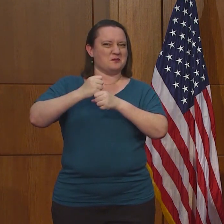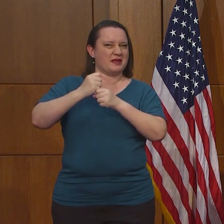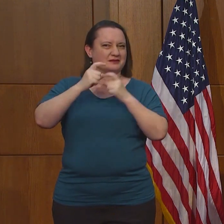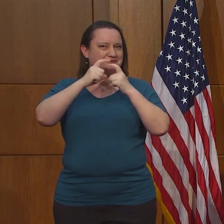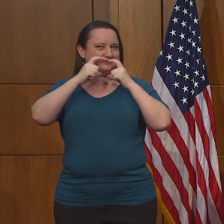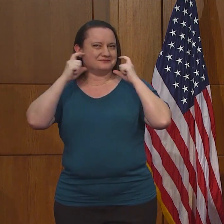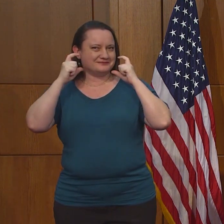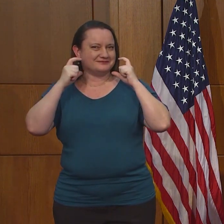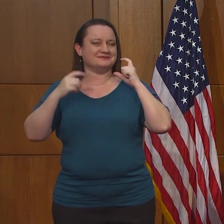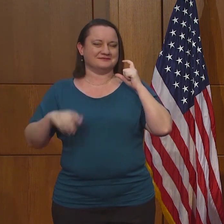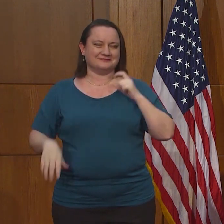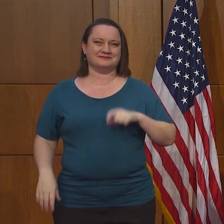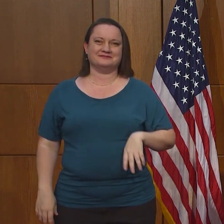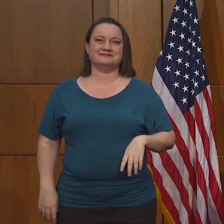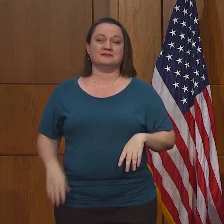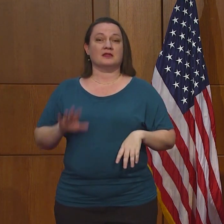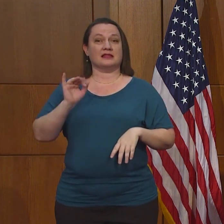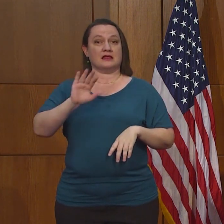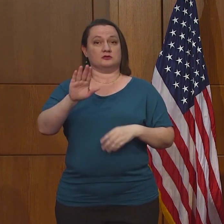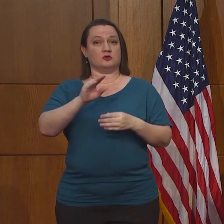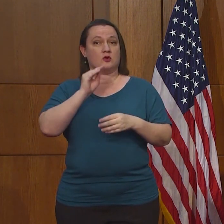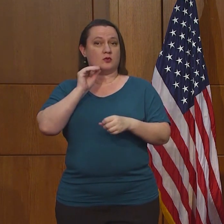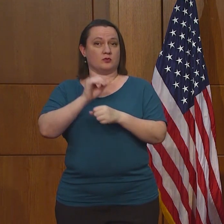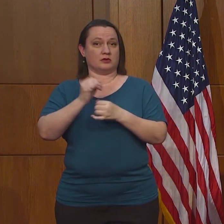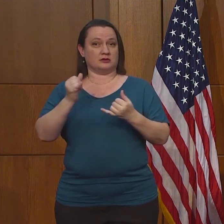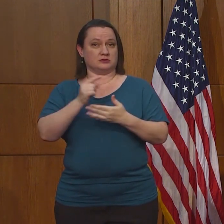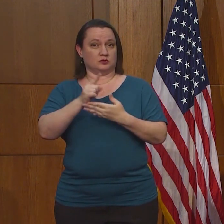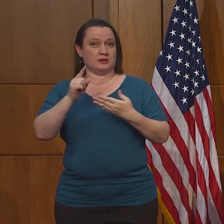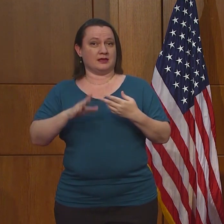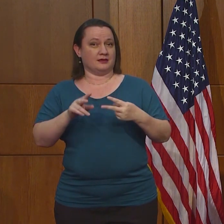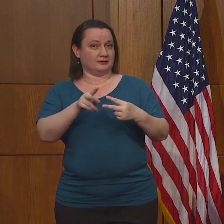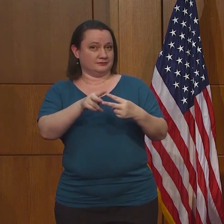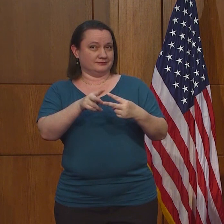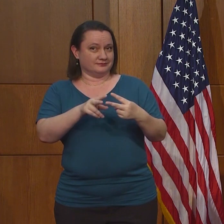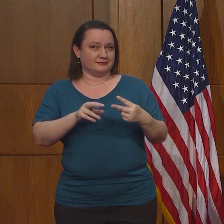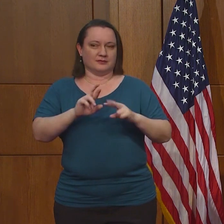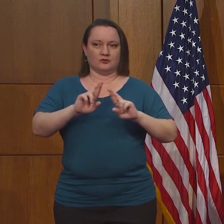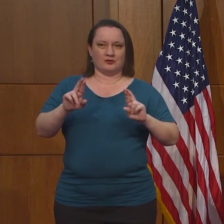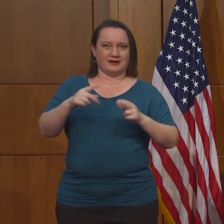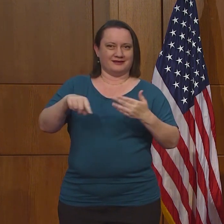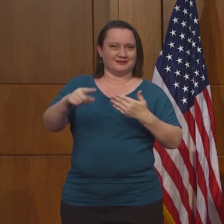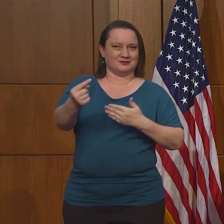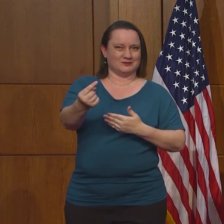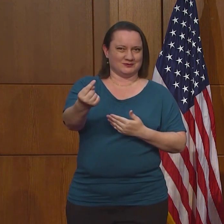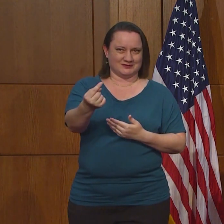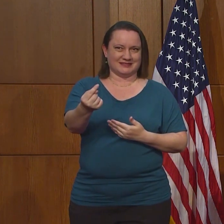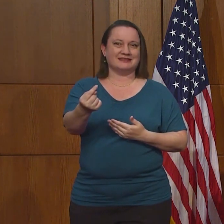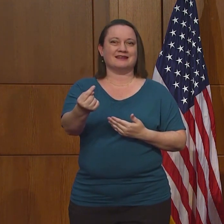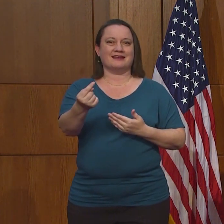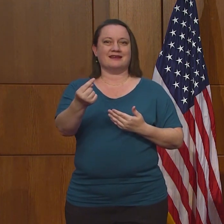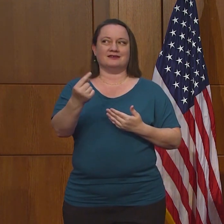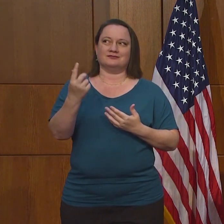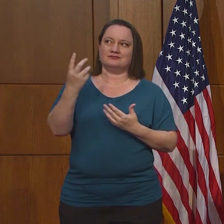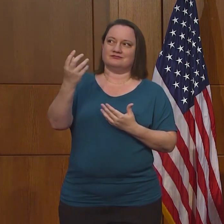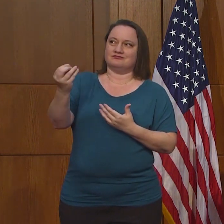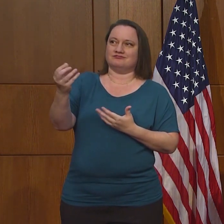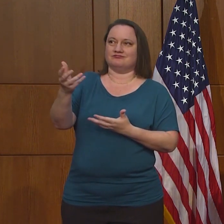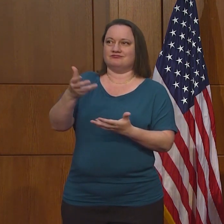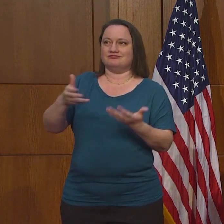máscara de protección. Así que esa es su tarea para este fin de semana. Alístense el martes